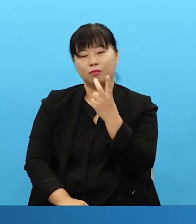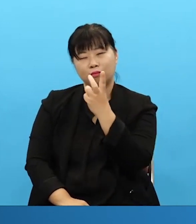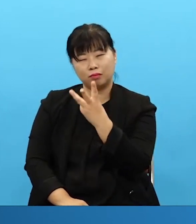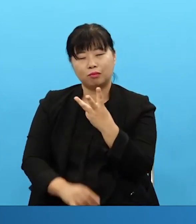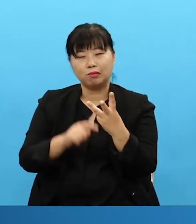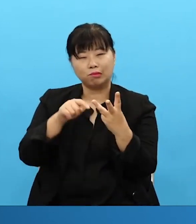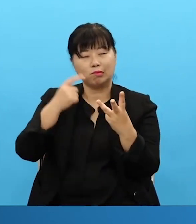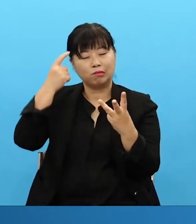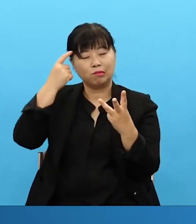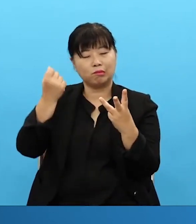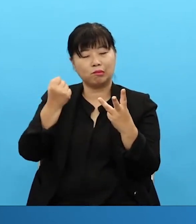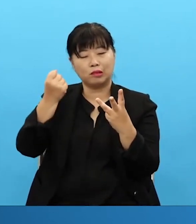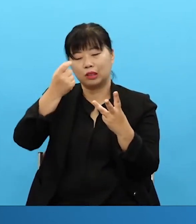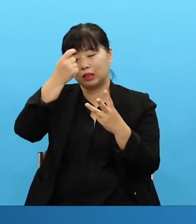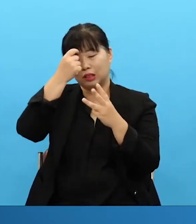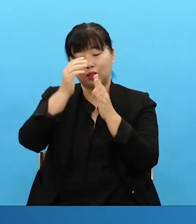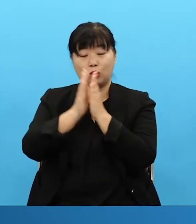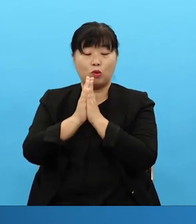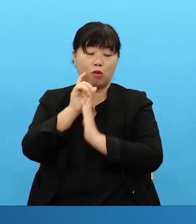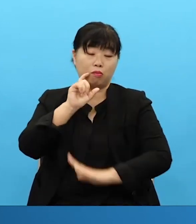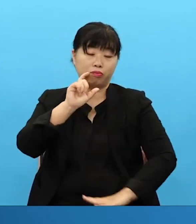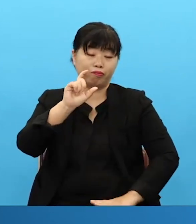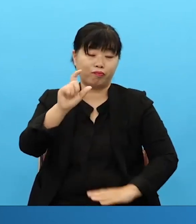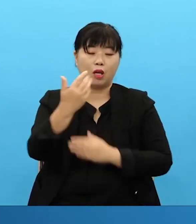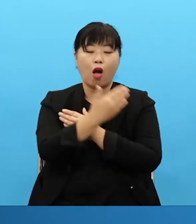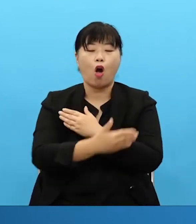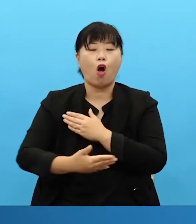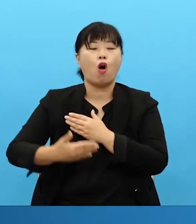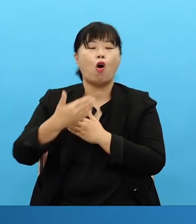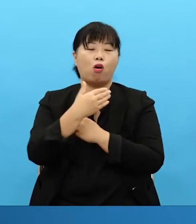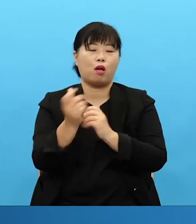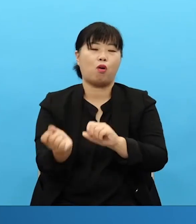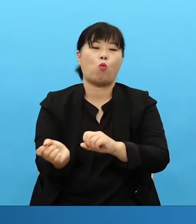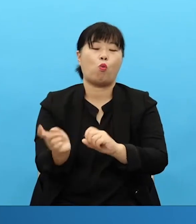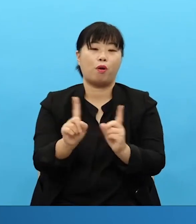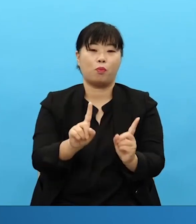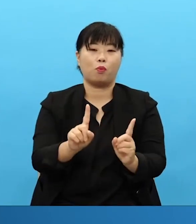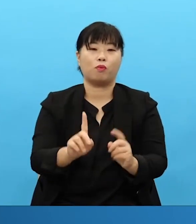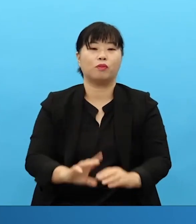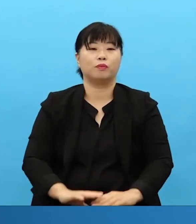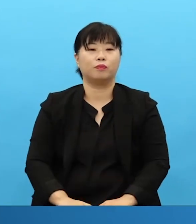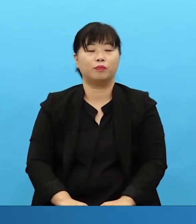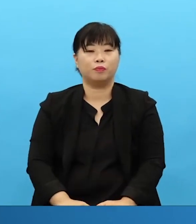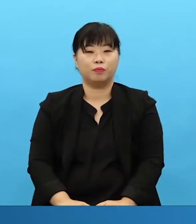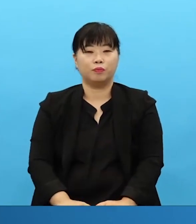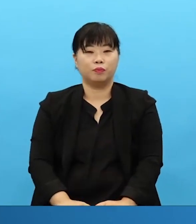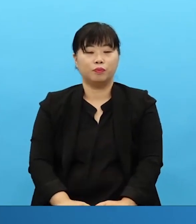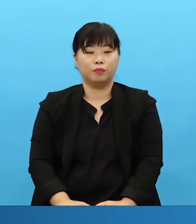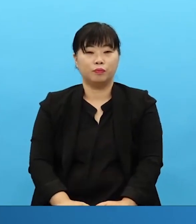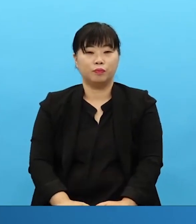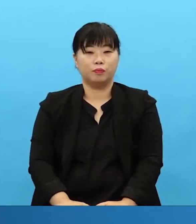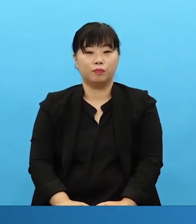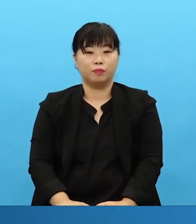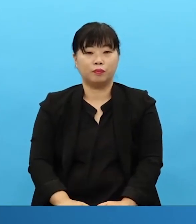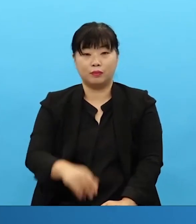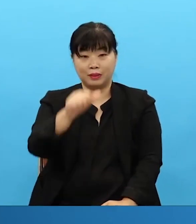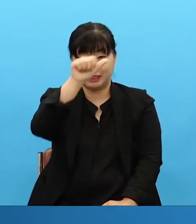회복해야 돼요. Everything is inside of this. So begin by concentrating on this prayer and restore yourself first. Isn't that so? 어, 장모님들은 조심해야 될게요.